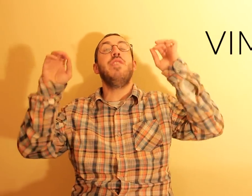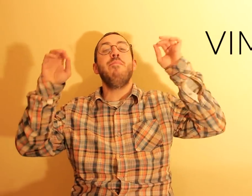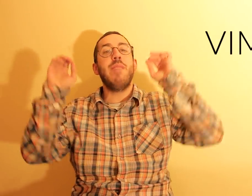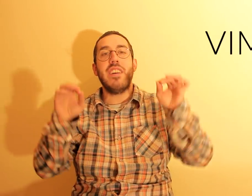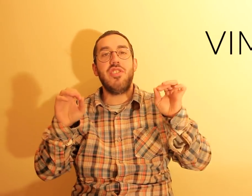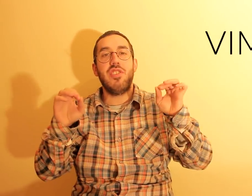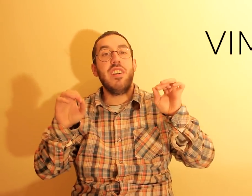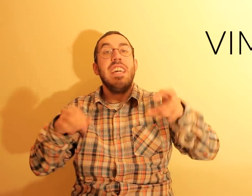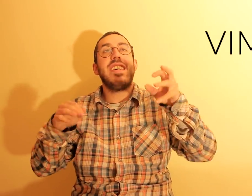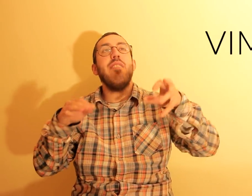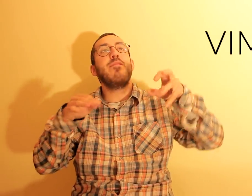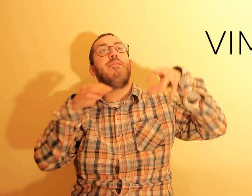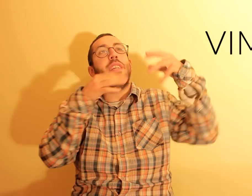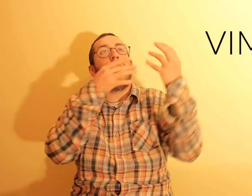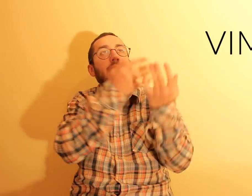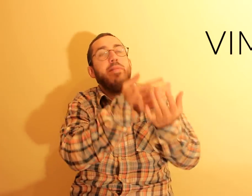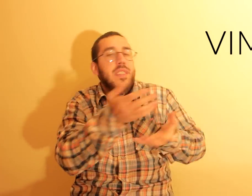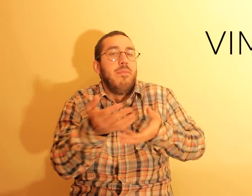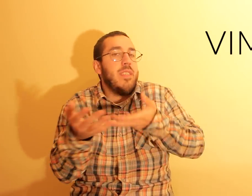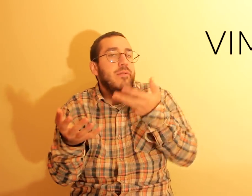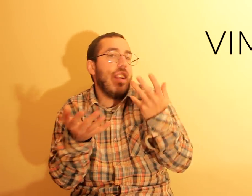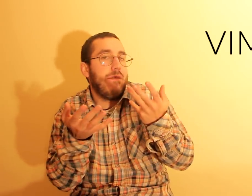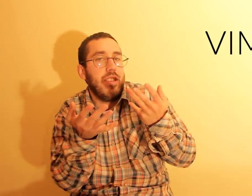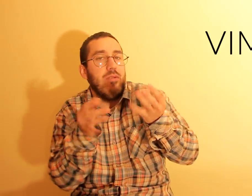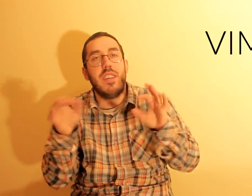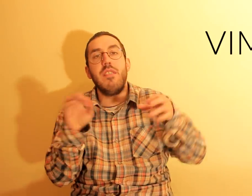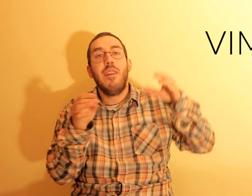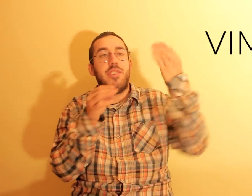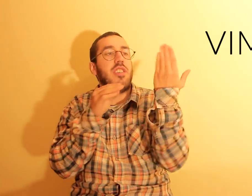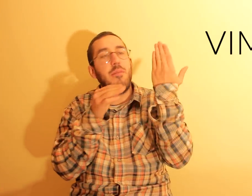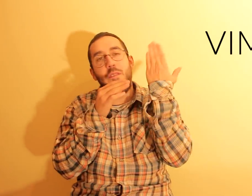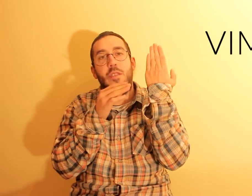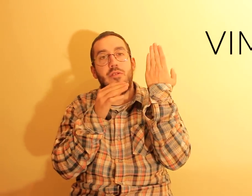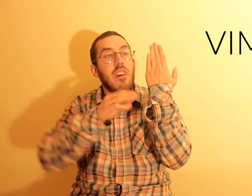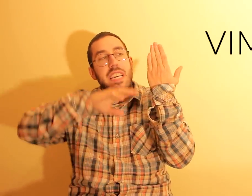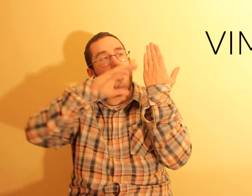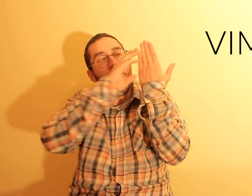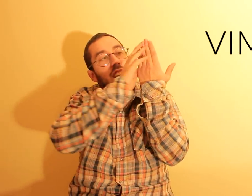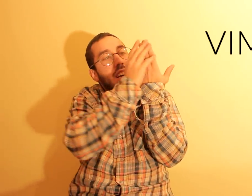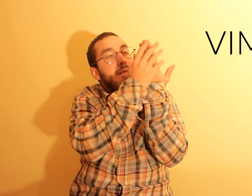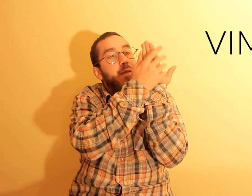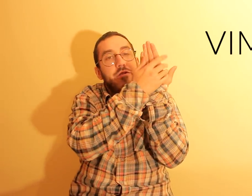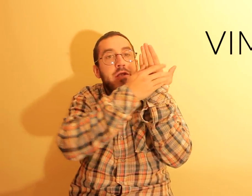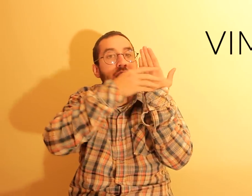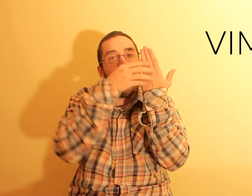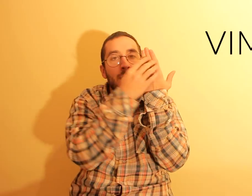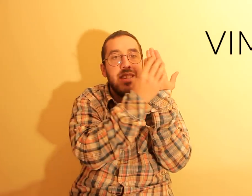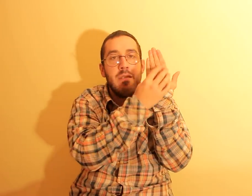Vimage, que é um aplicativo cinematográfico, que aquilo, ou seja, se tem uma foto, e dá para fazer a foto ter animação